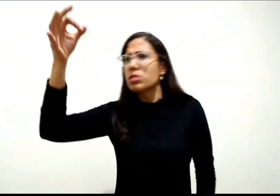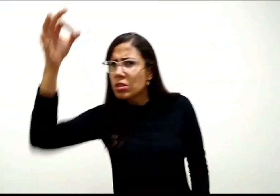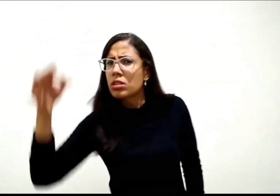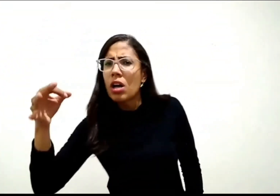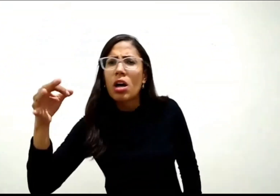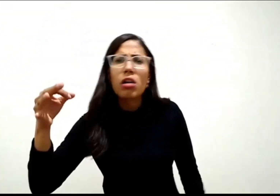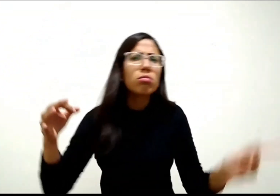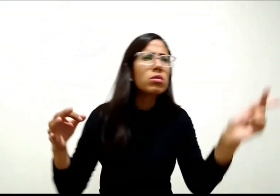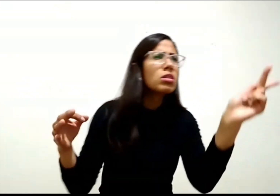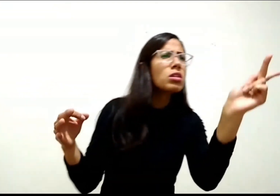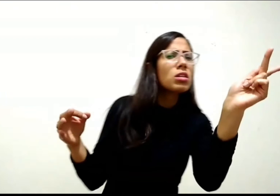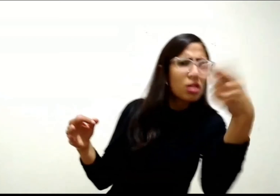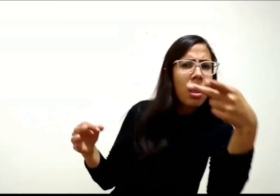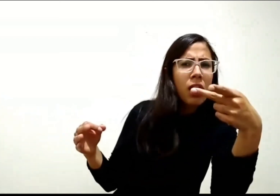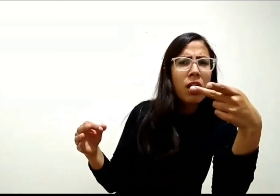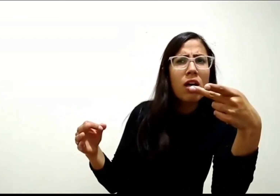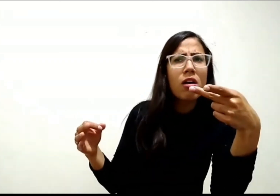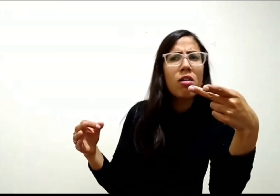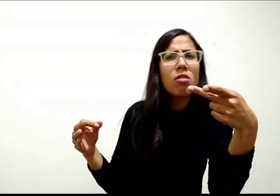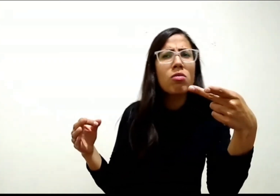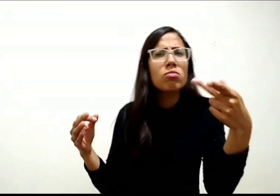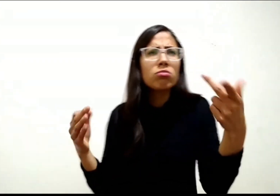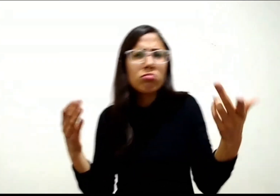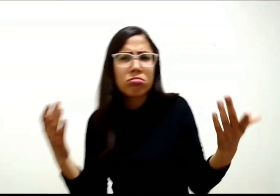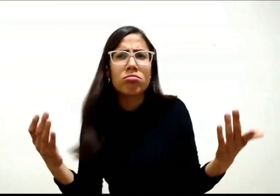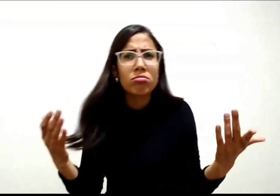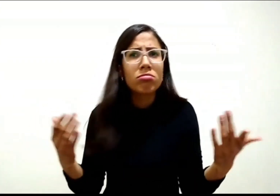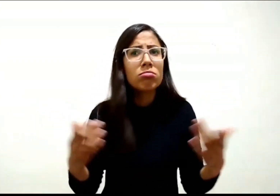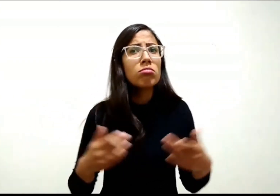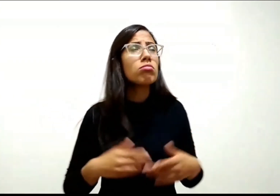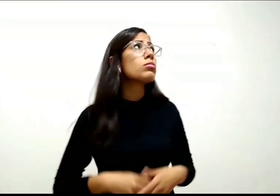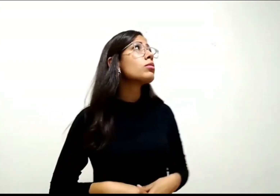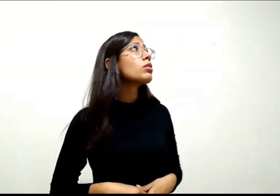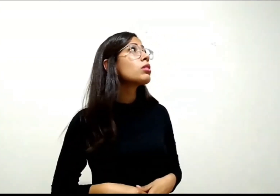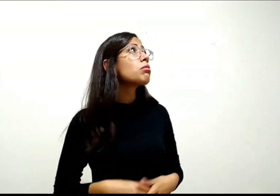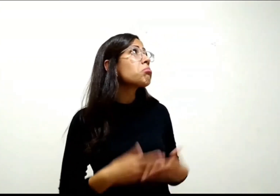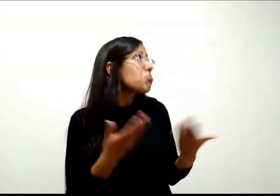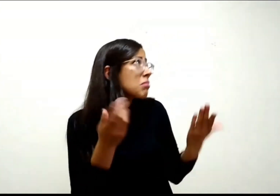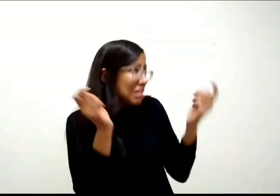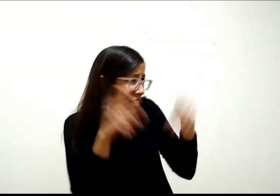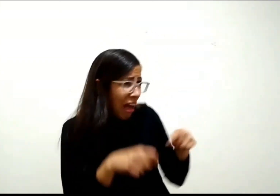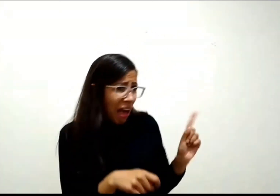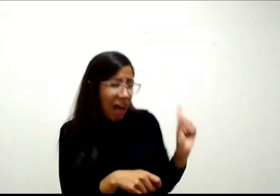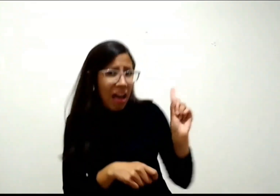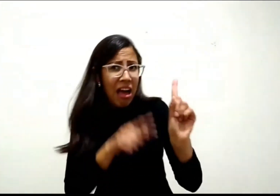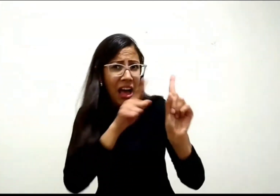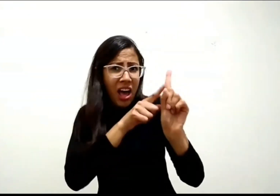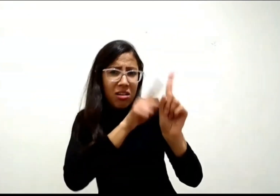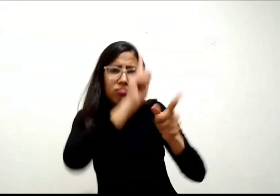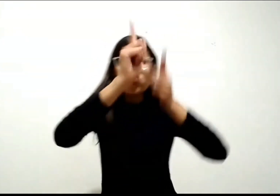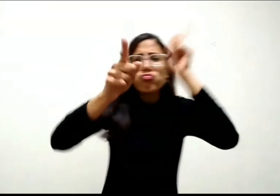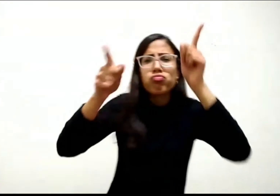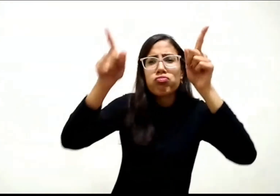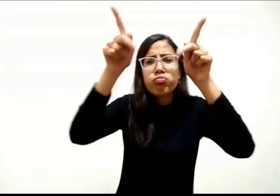Capaz de governar o teu povo e de discernir entre o bem e o mal.